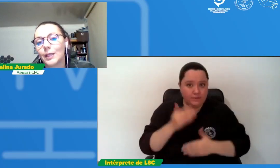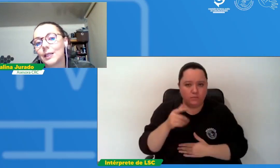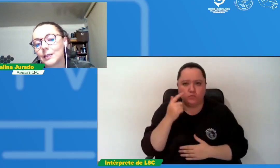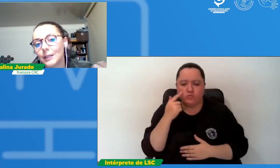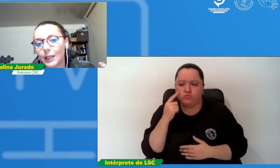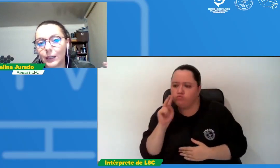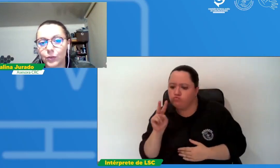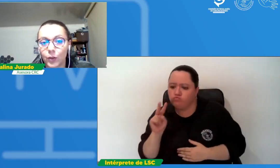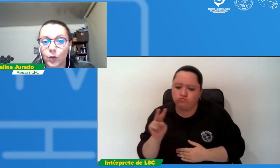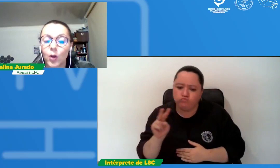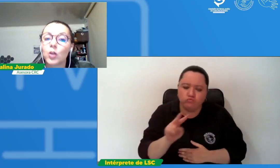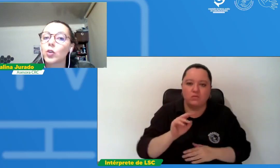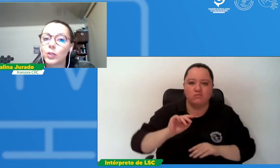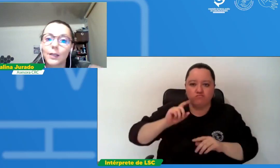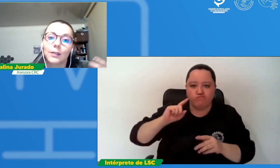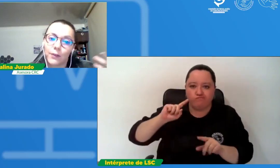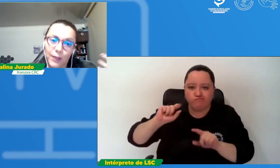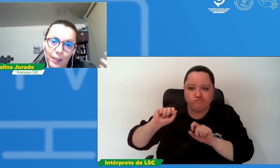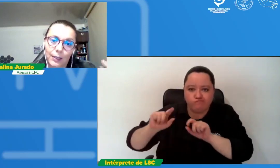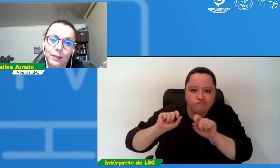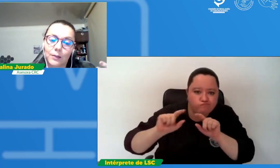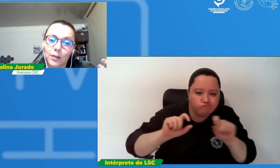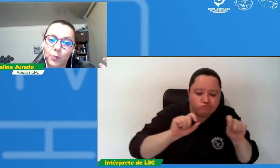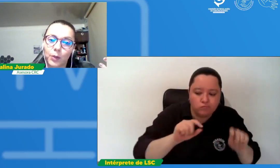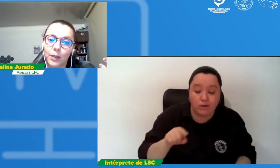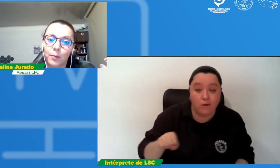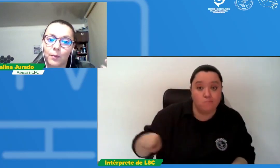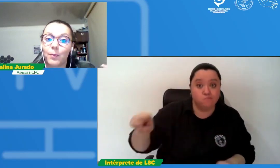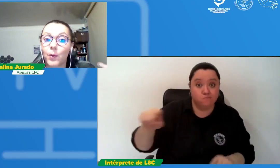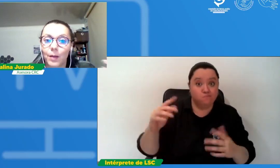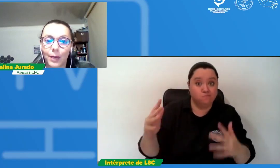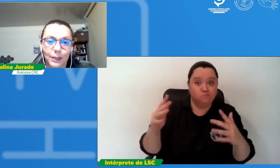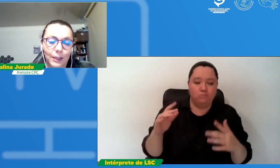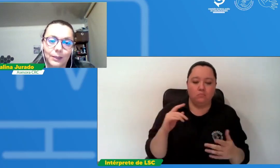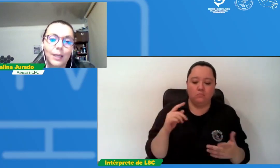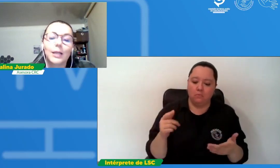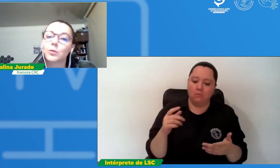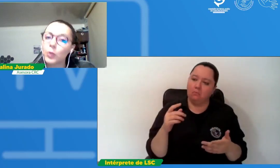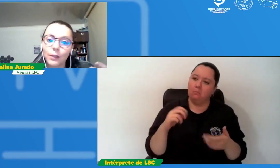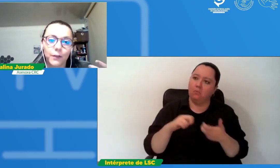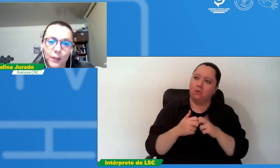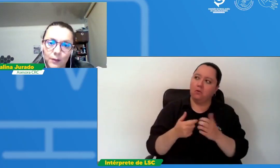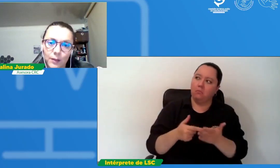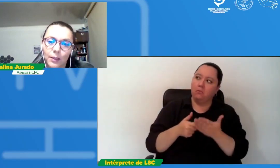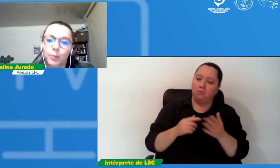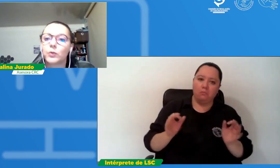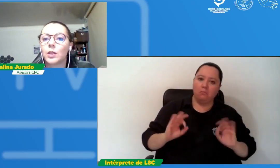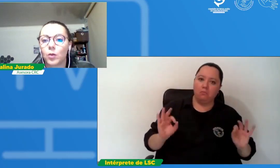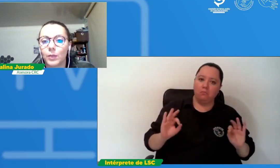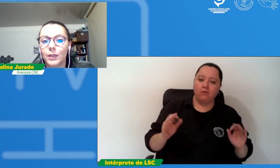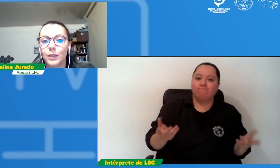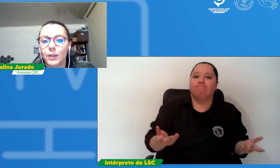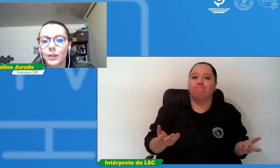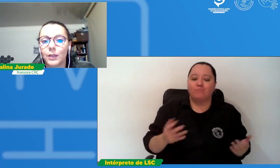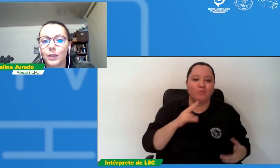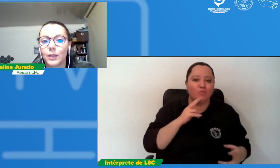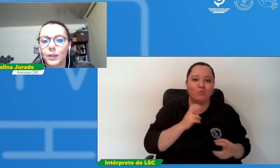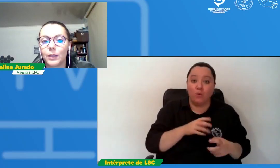en esta indagación nos identifican ese tipo de problemáticas es muy difícil que posteriormente se puedan